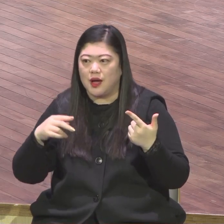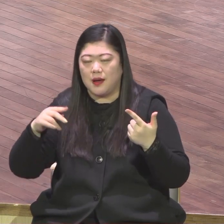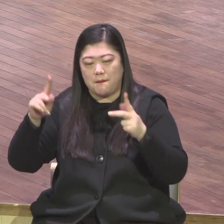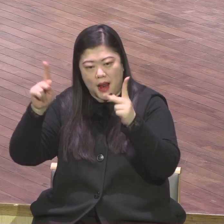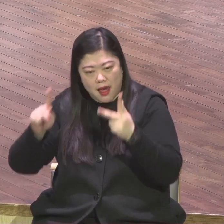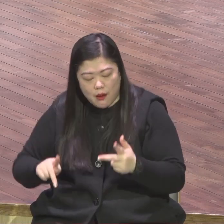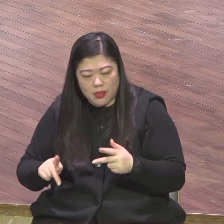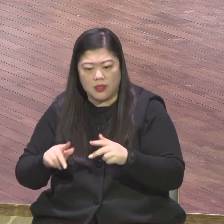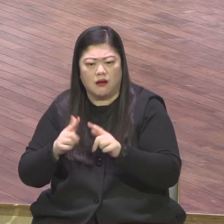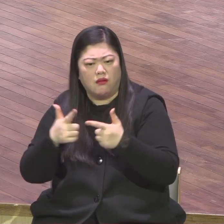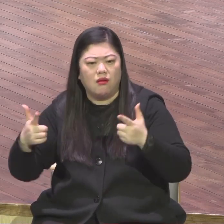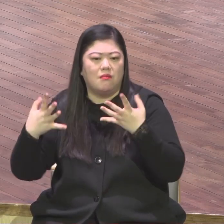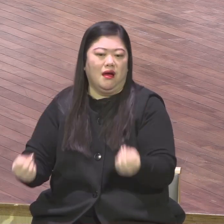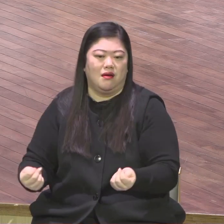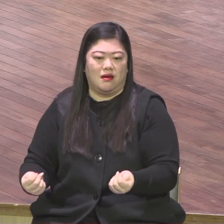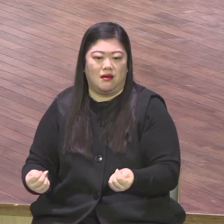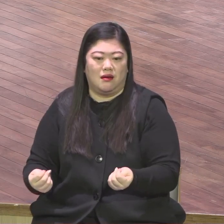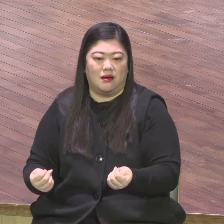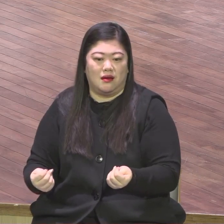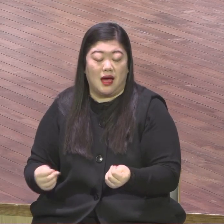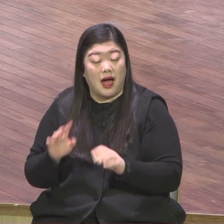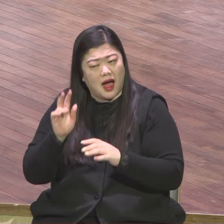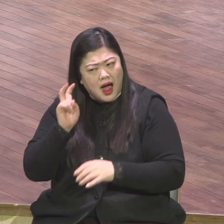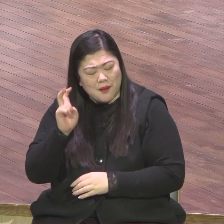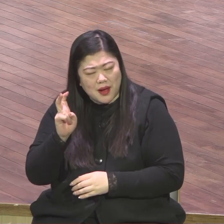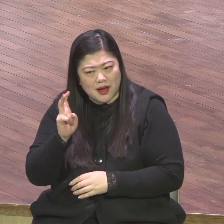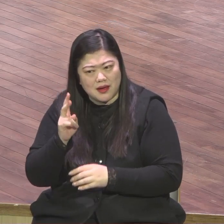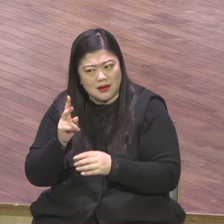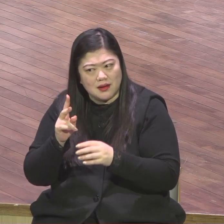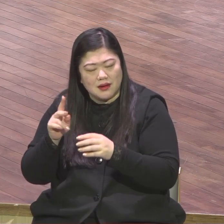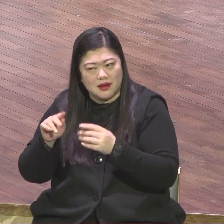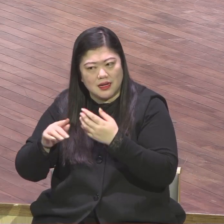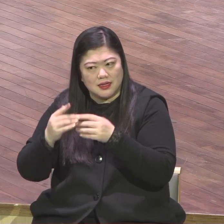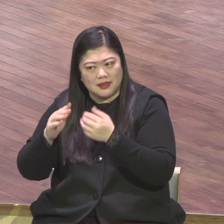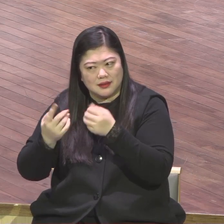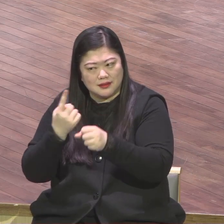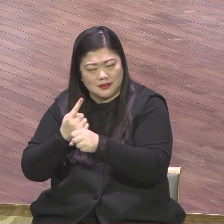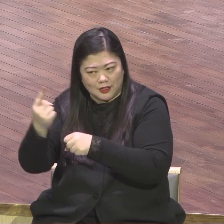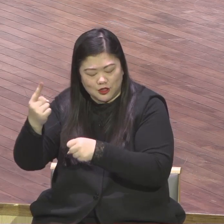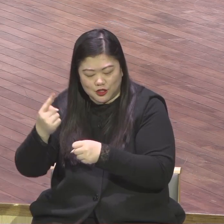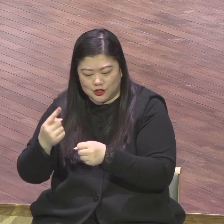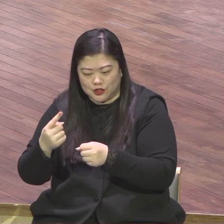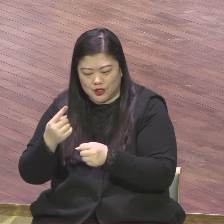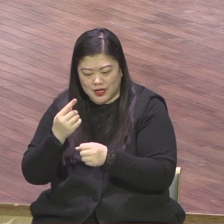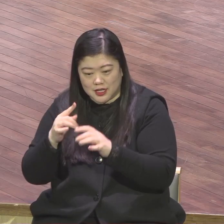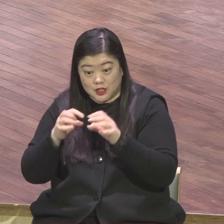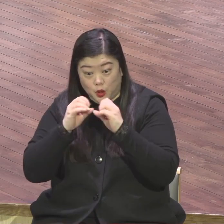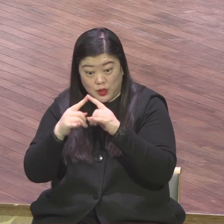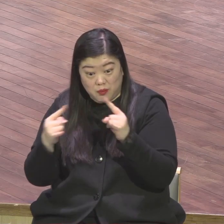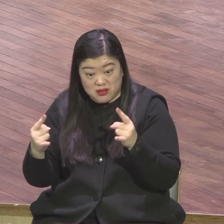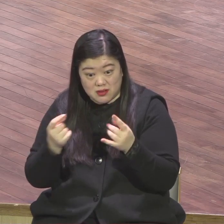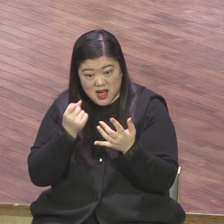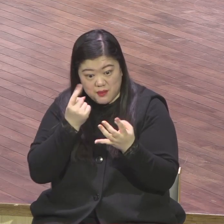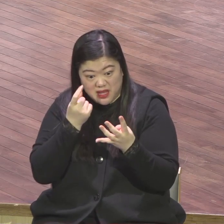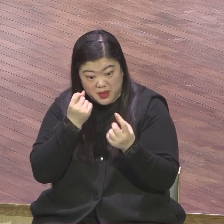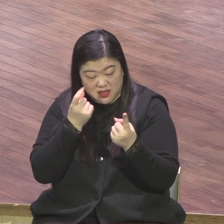2023년은 메달 캠프가 그렇게 진행이 되겠습니다 성교